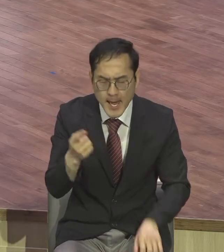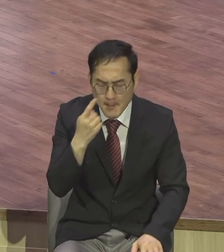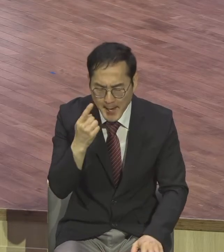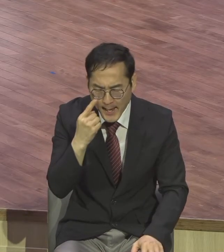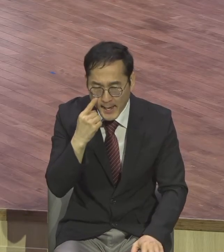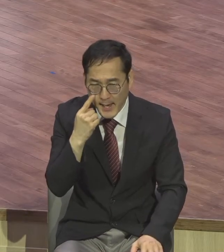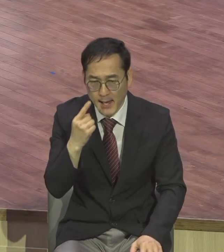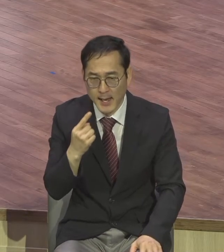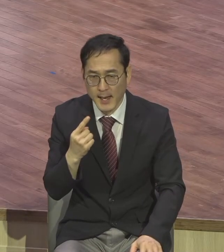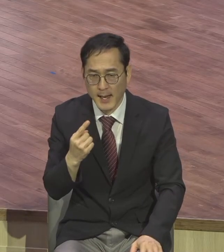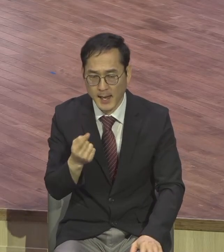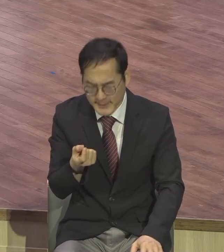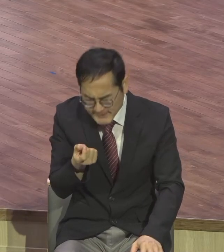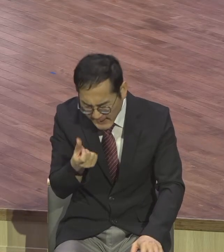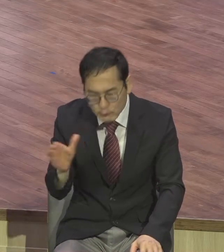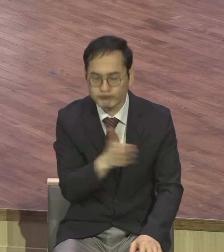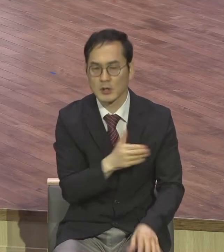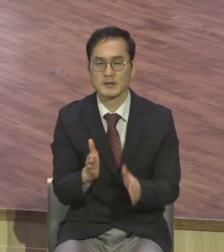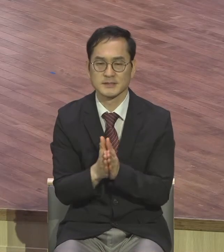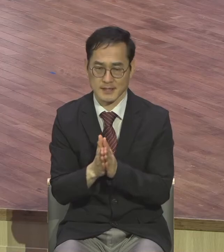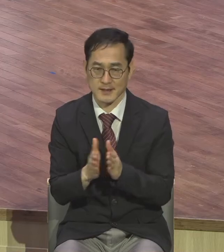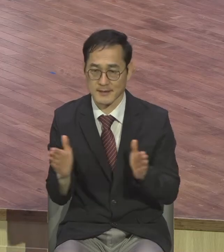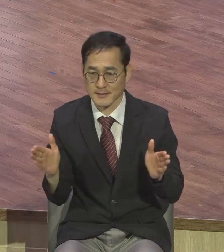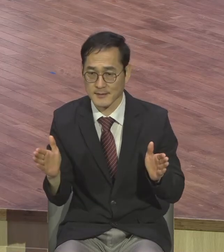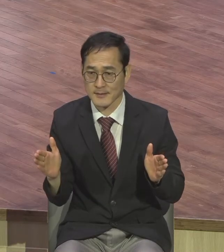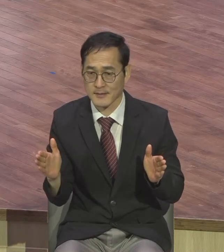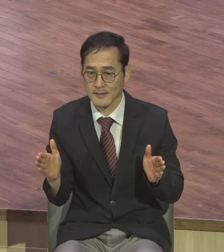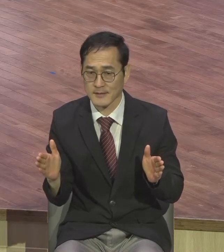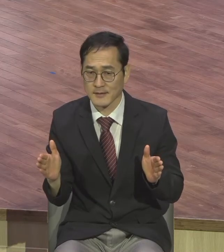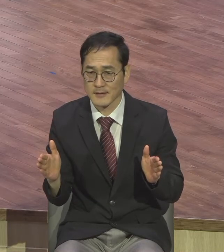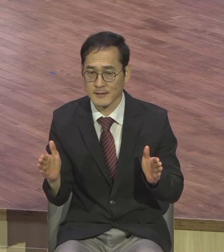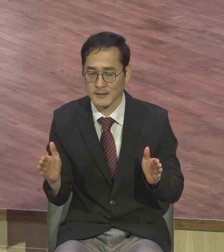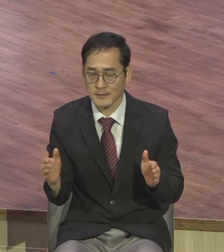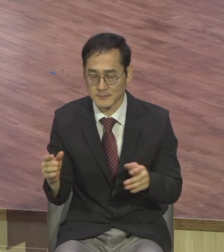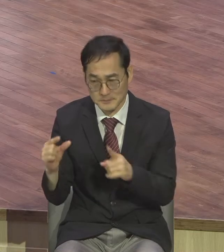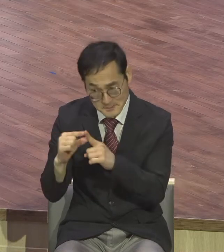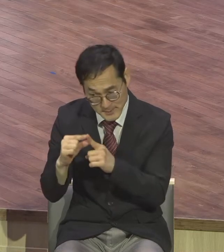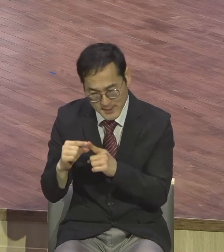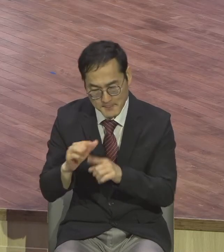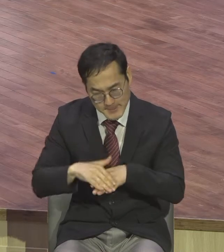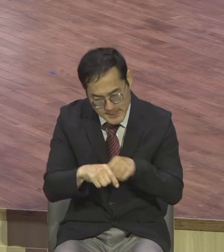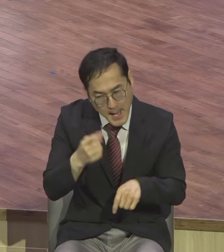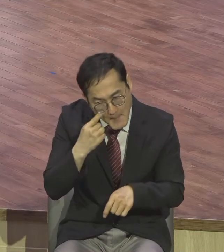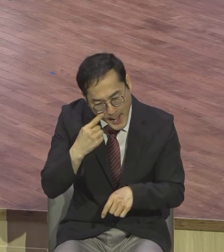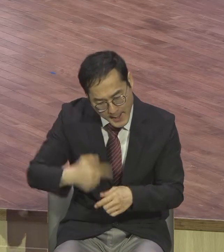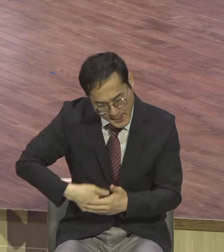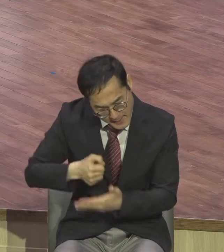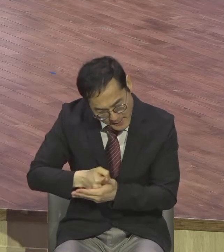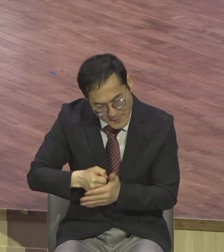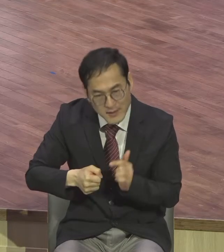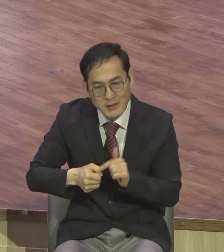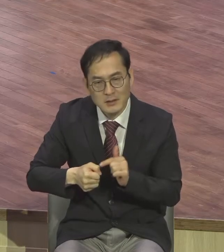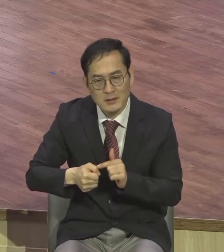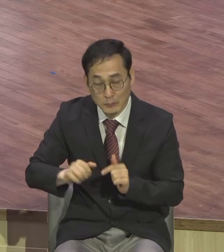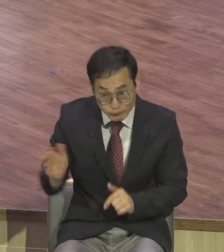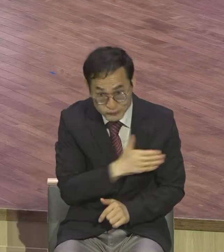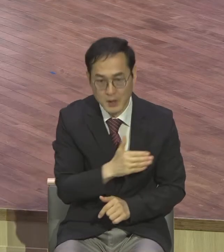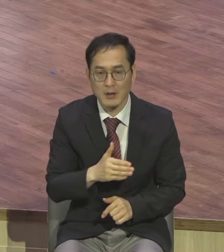적용해 봐야지. 그 마음만 먹어도 놀라운 변화가 오기 시작해요. 여러분 잘 아시는 것처럼